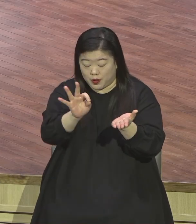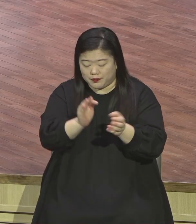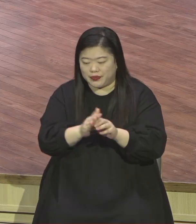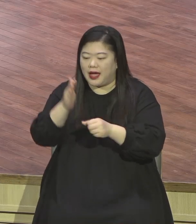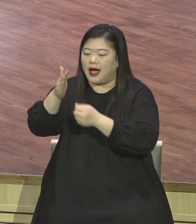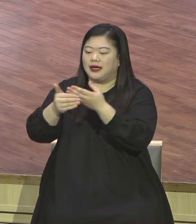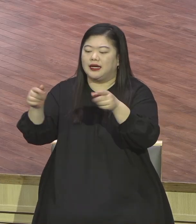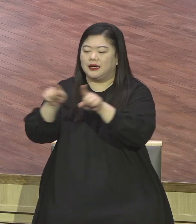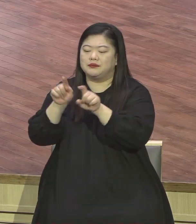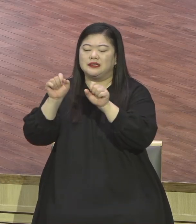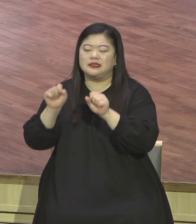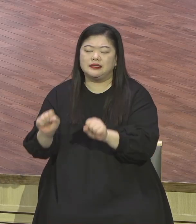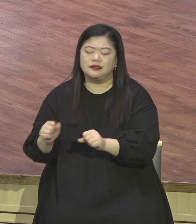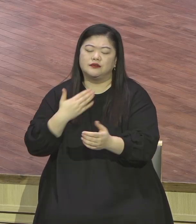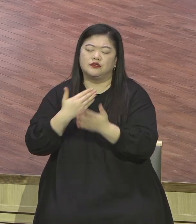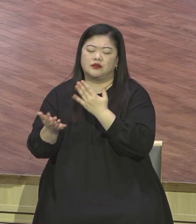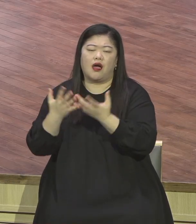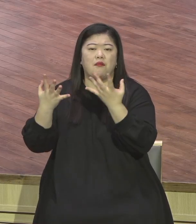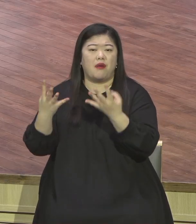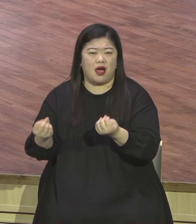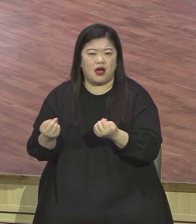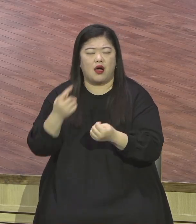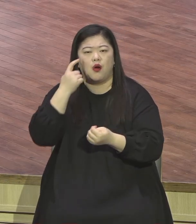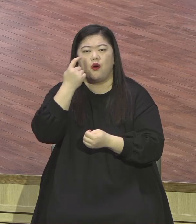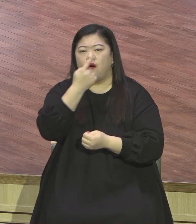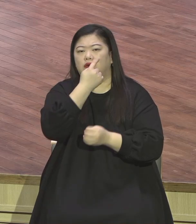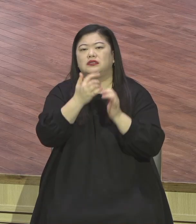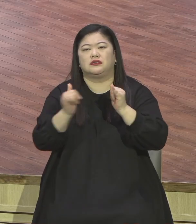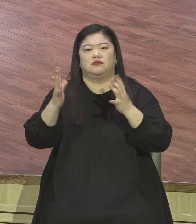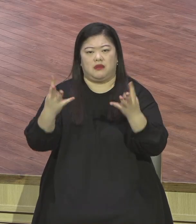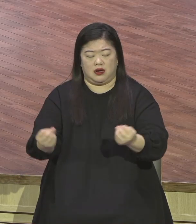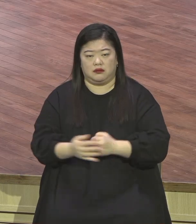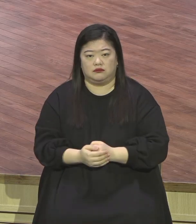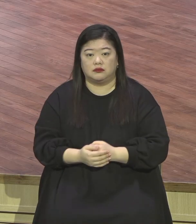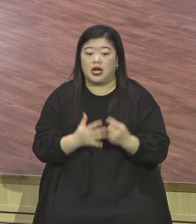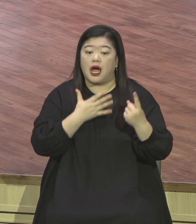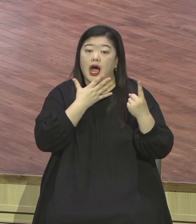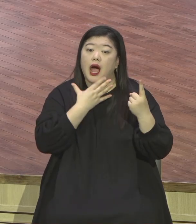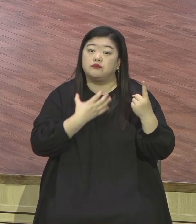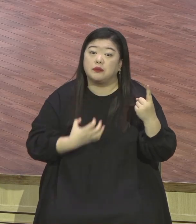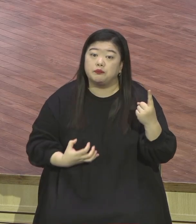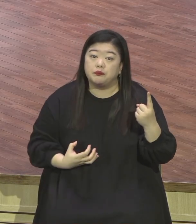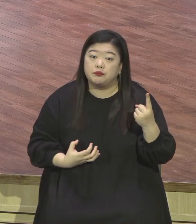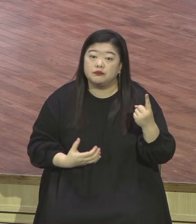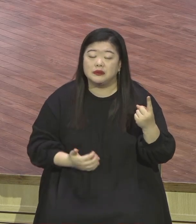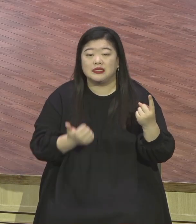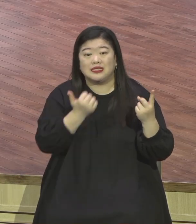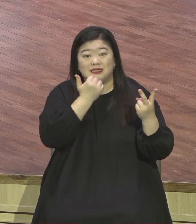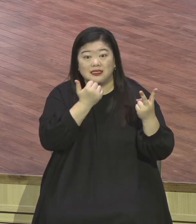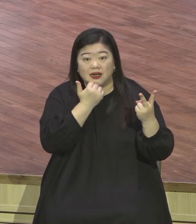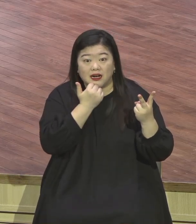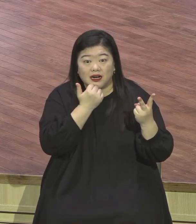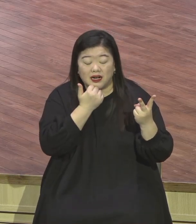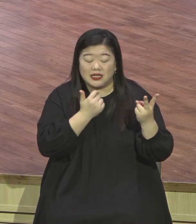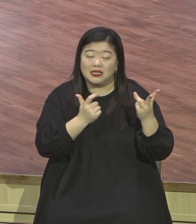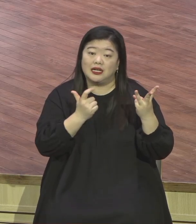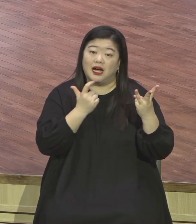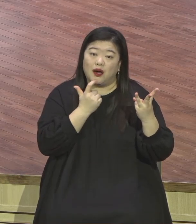구약의 아브라함 이삭 야곱 요새 참부 믿음의 맹장들은 인마누엘을 누리는 사람들이에요